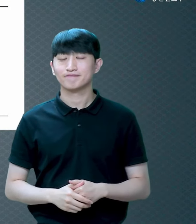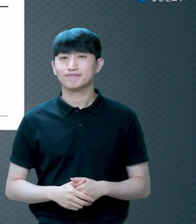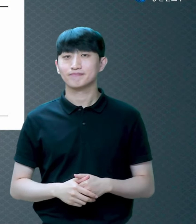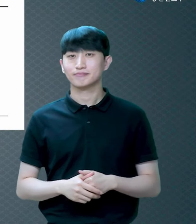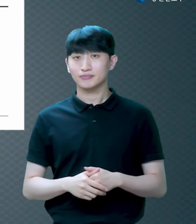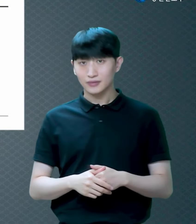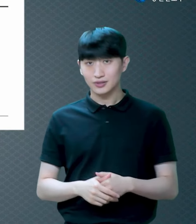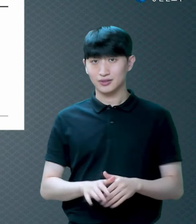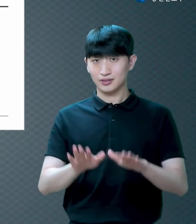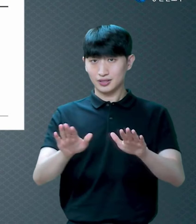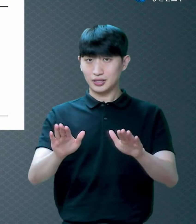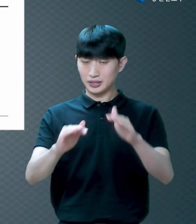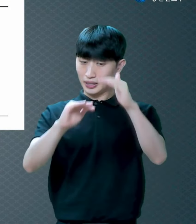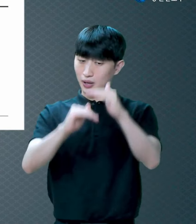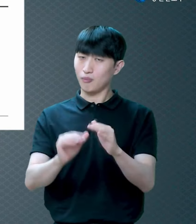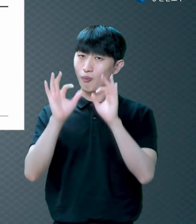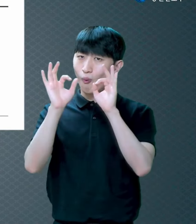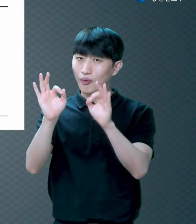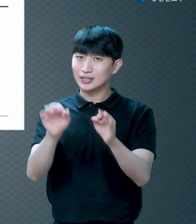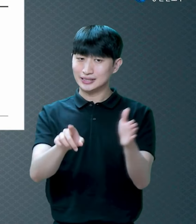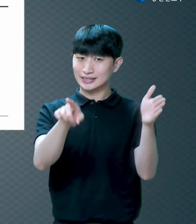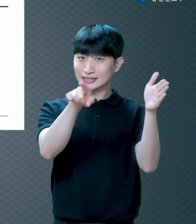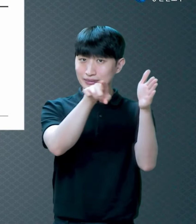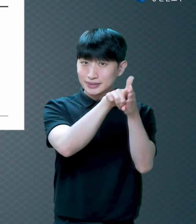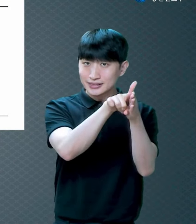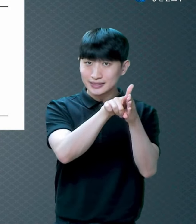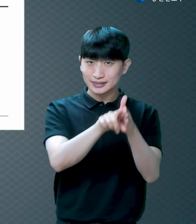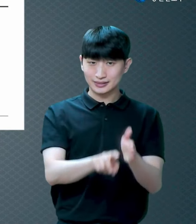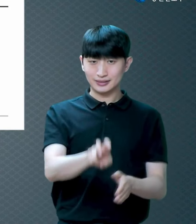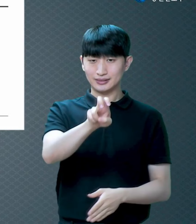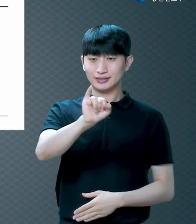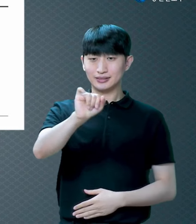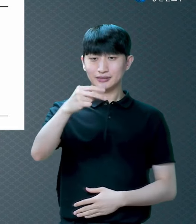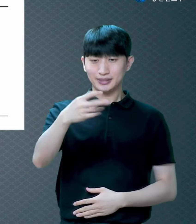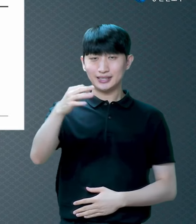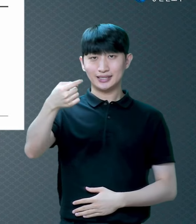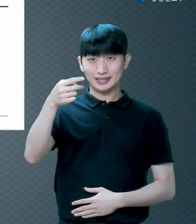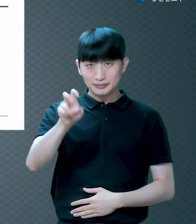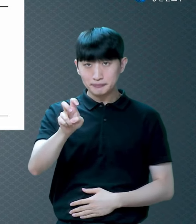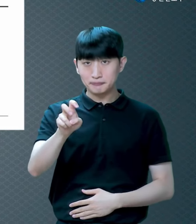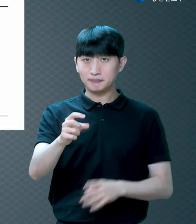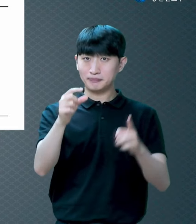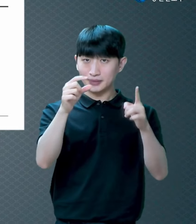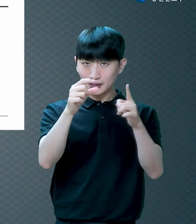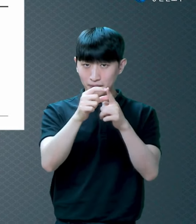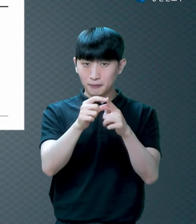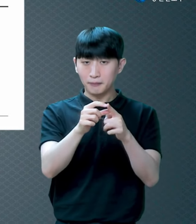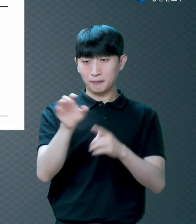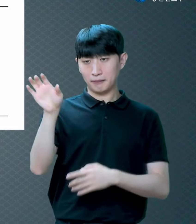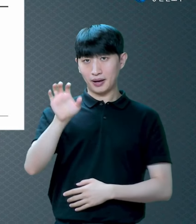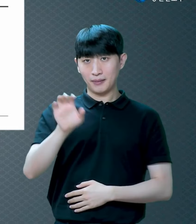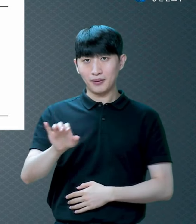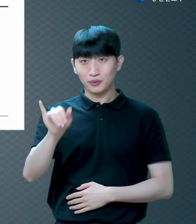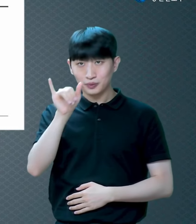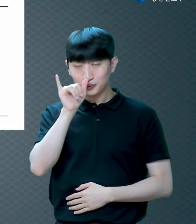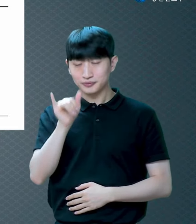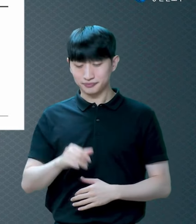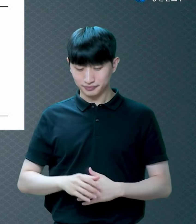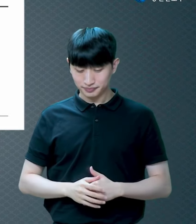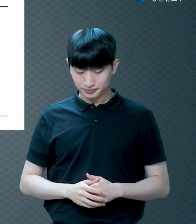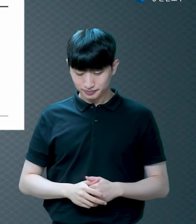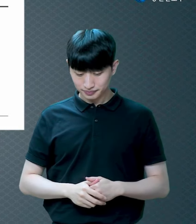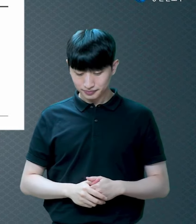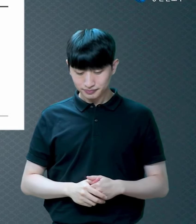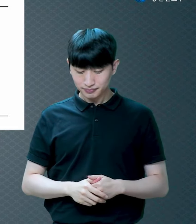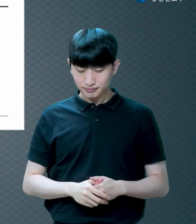말이 반복되어 있죠 믿음으로 믿음에 이르게 하고 오직 의의는